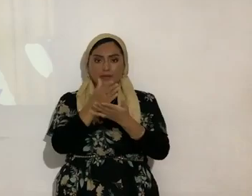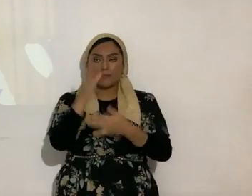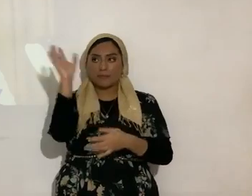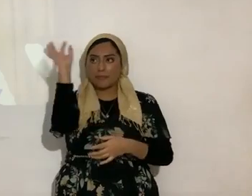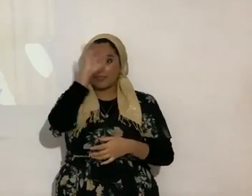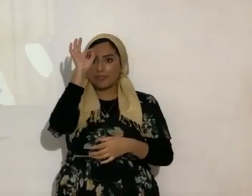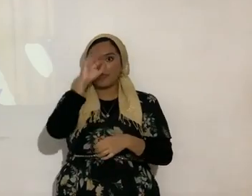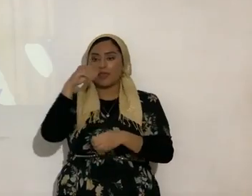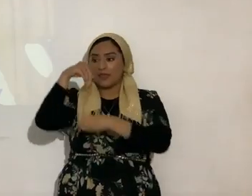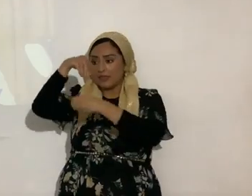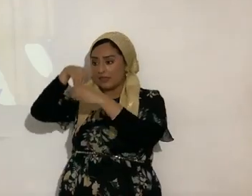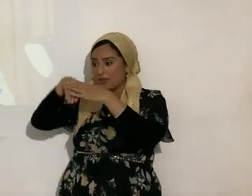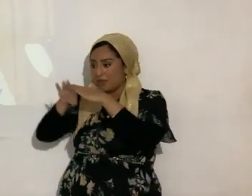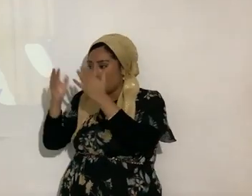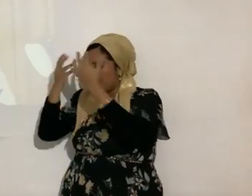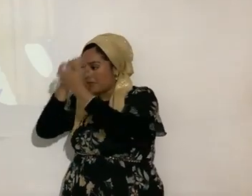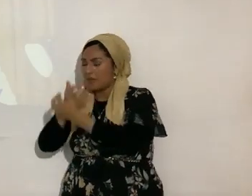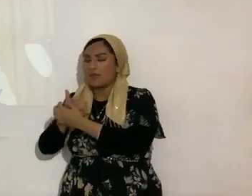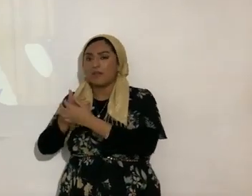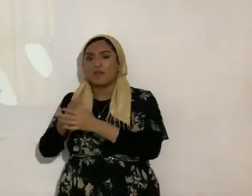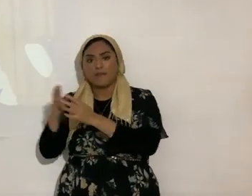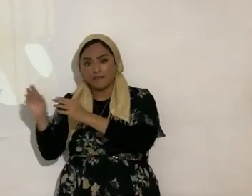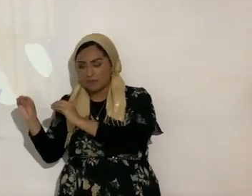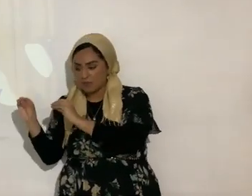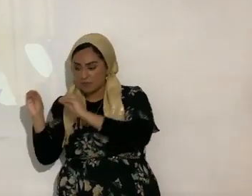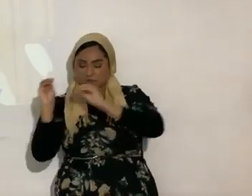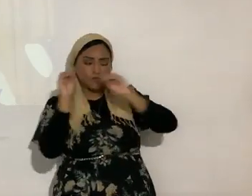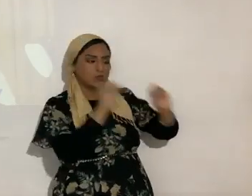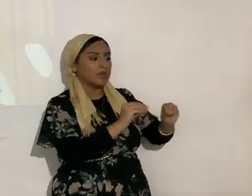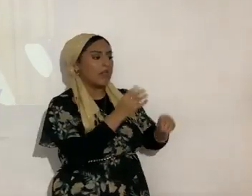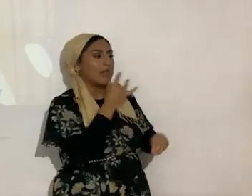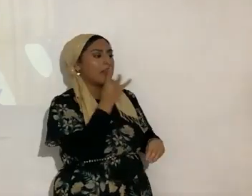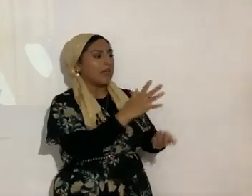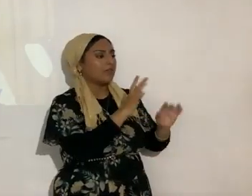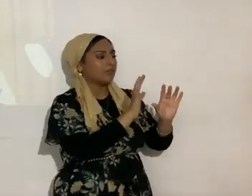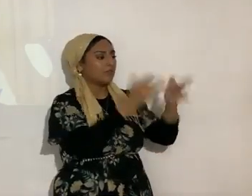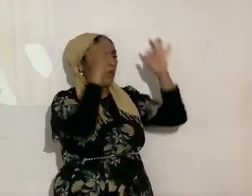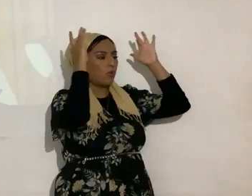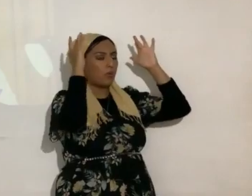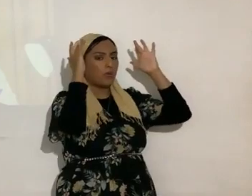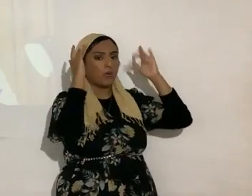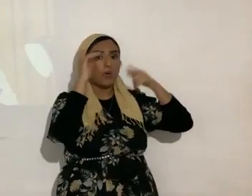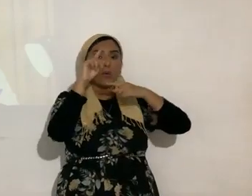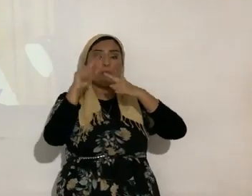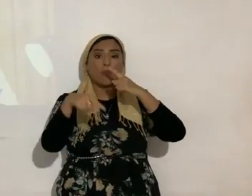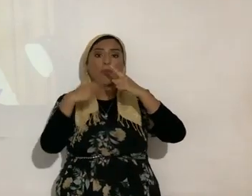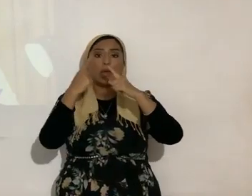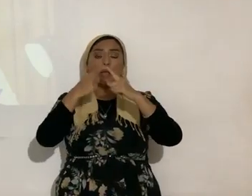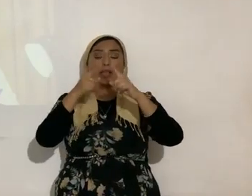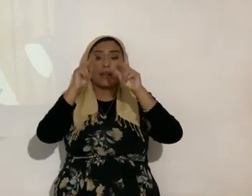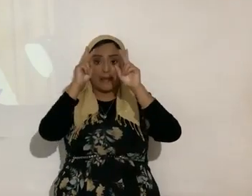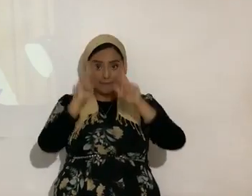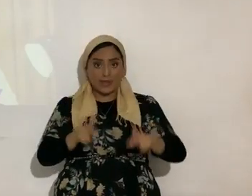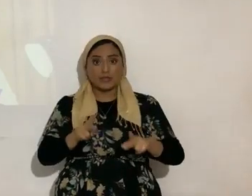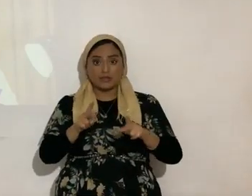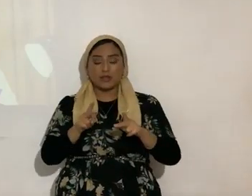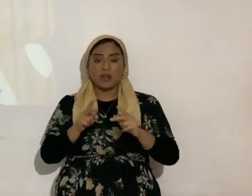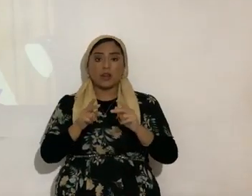oscuridad y ven rápido a la luz de Yahshua Mashiach. Cuando una persona anda a la luz de Yahshua